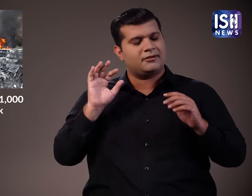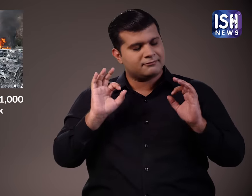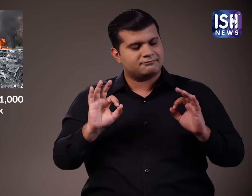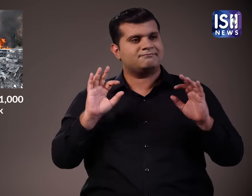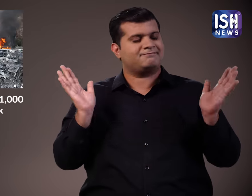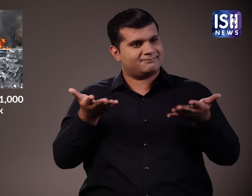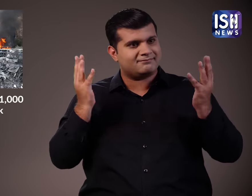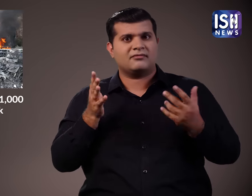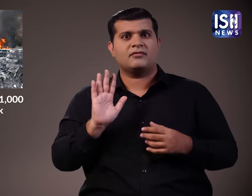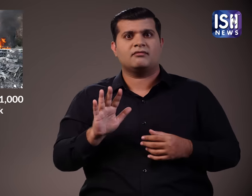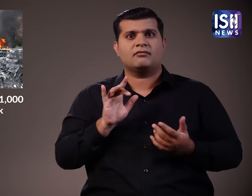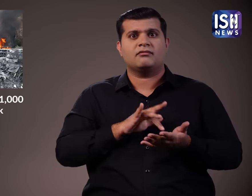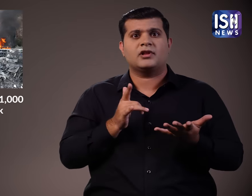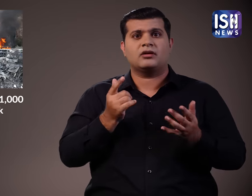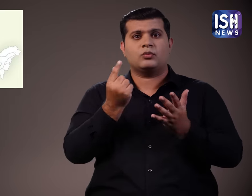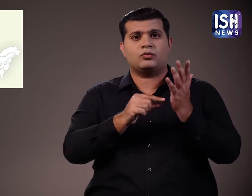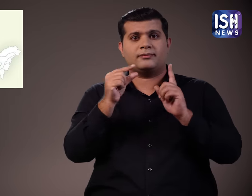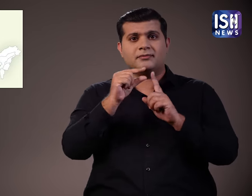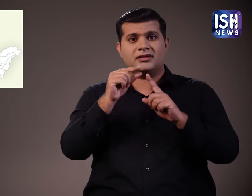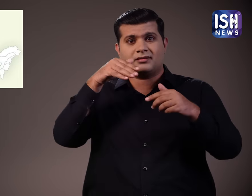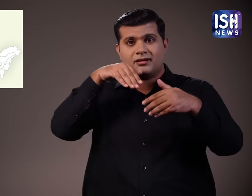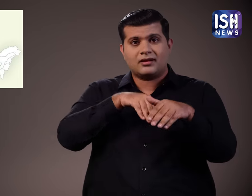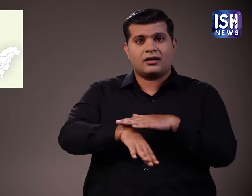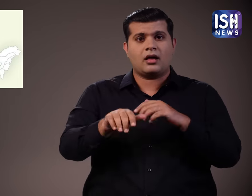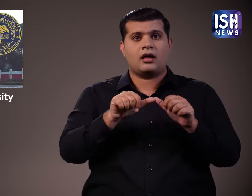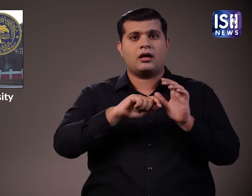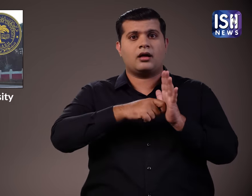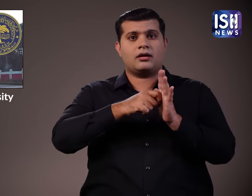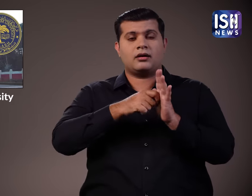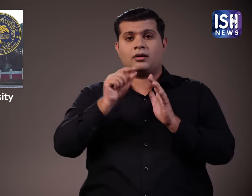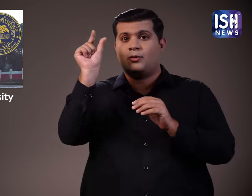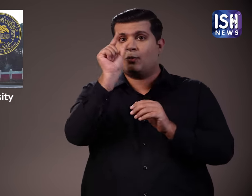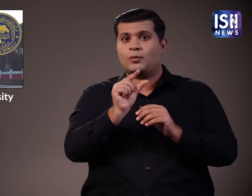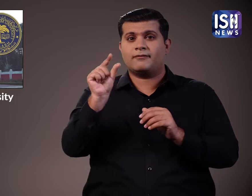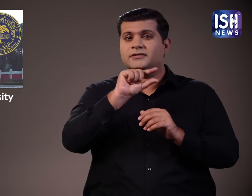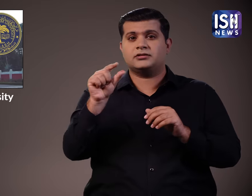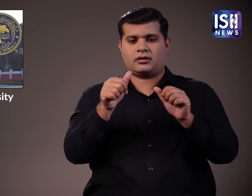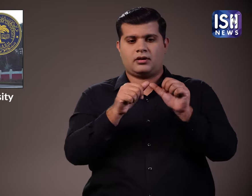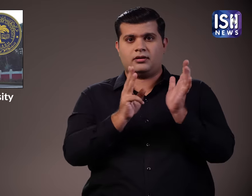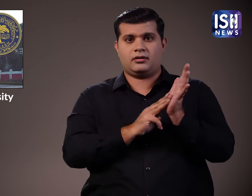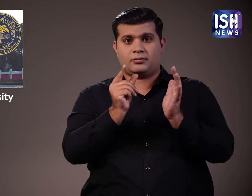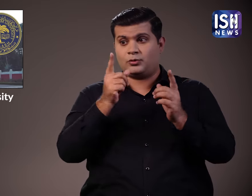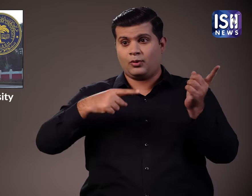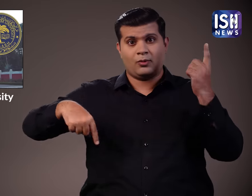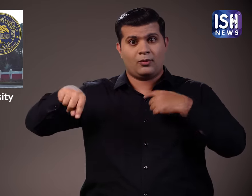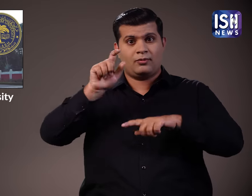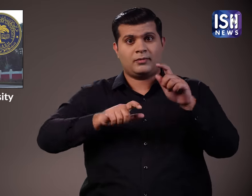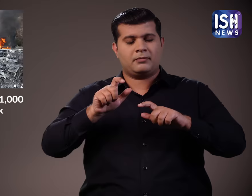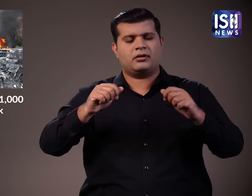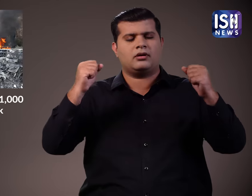भारत में भी कुछ हमाज समर्थक है उप्तरप्रदेश में अलिकर मुस्लिम मिश्ववेद्याले मिस